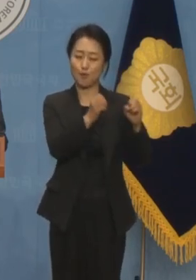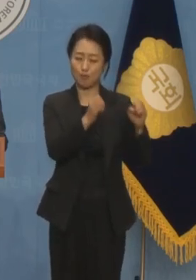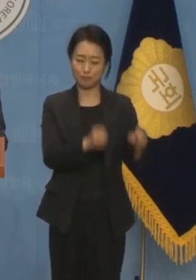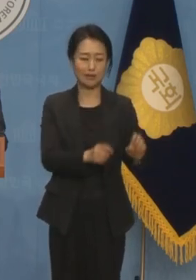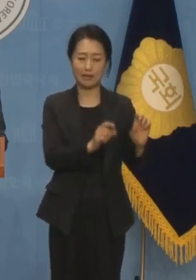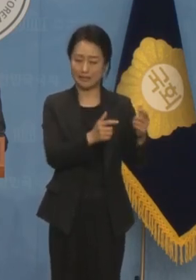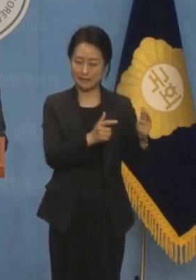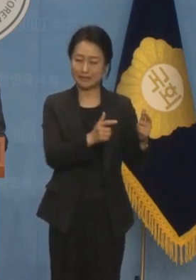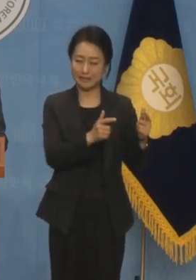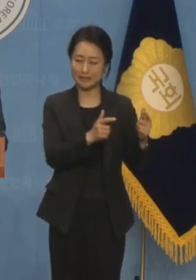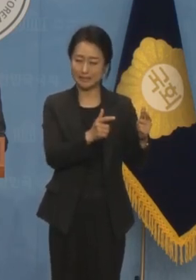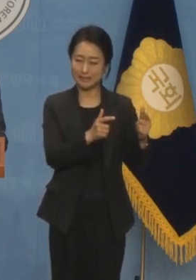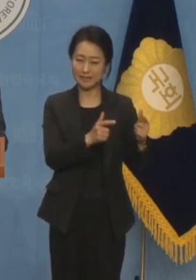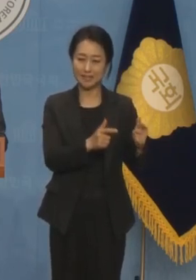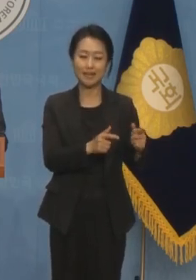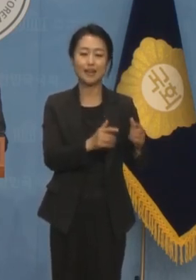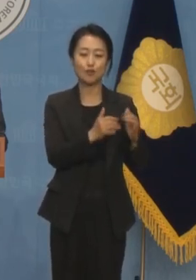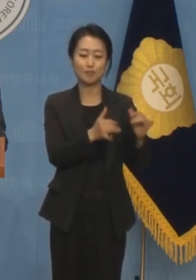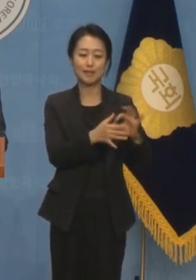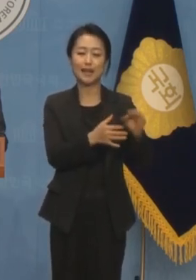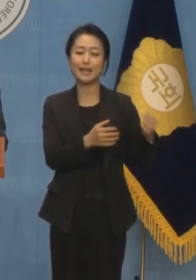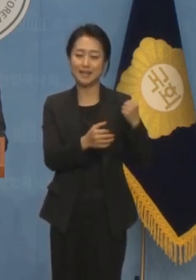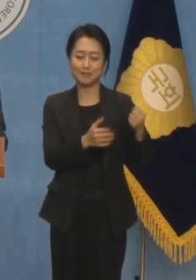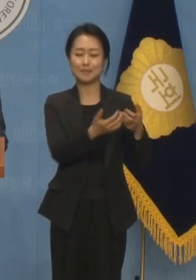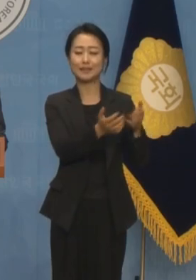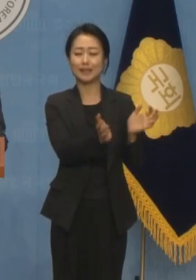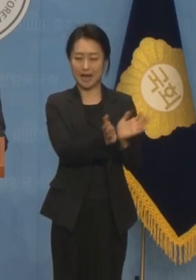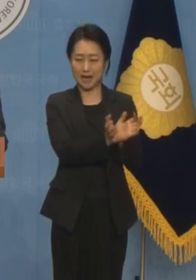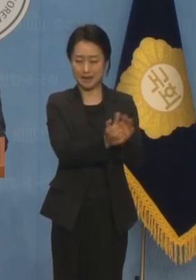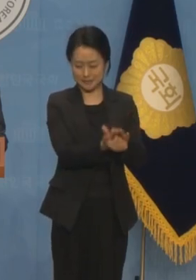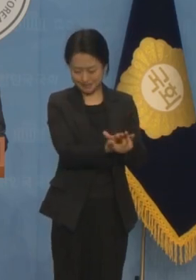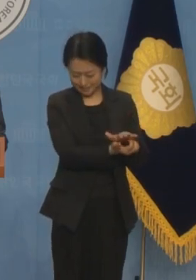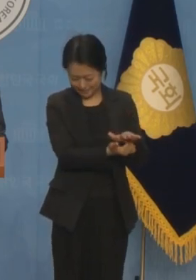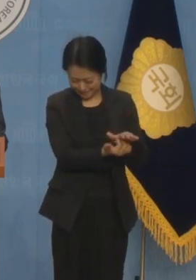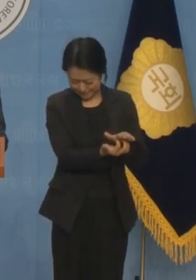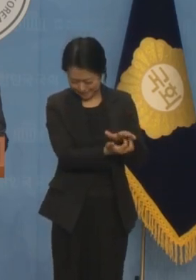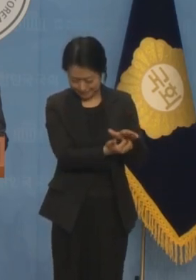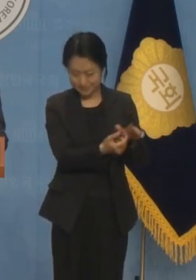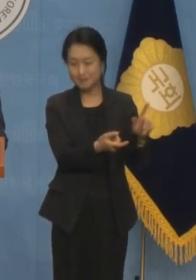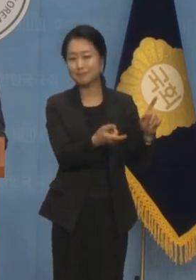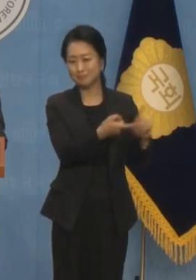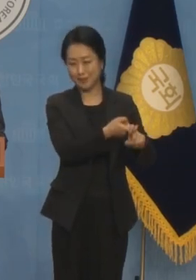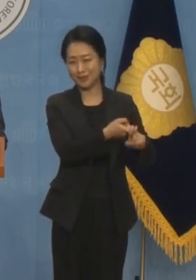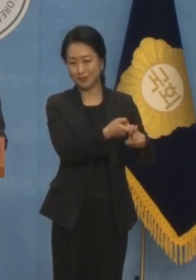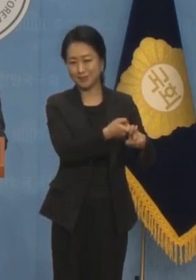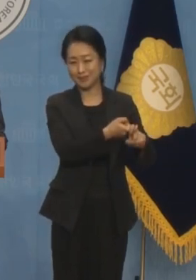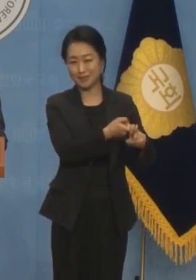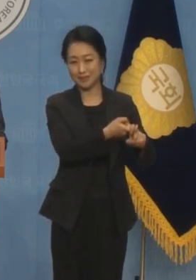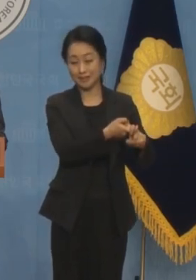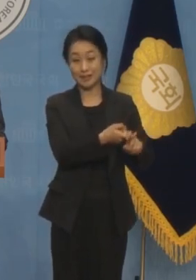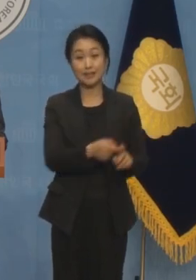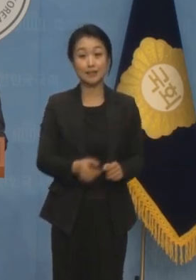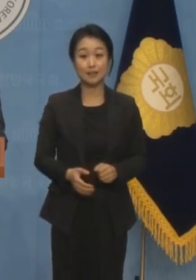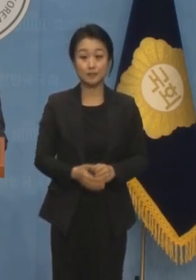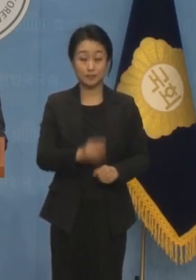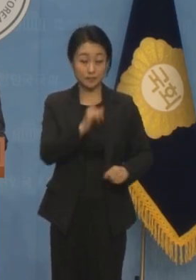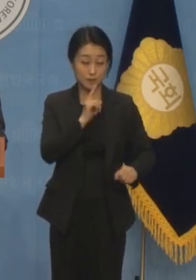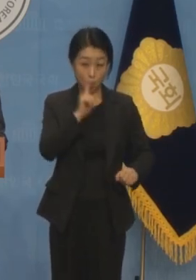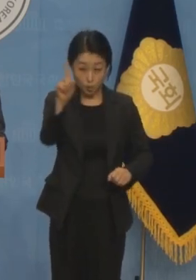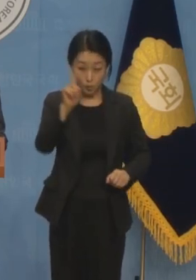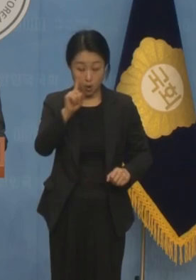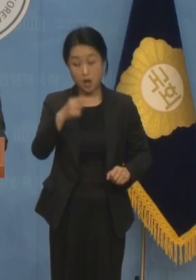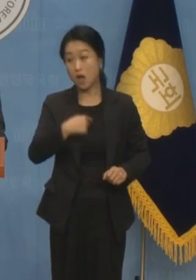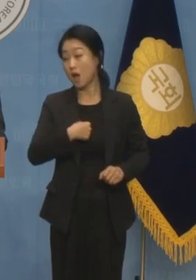특정 정당의 선거를 위한 모략이었다고 할 수 있습니다. 저는 이 사건으로 인해 고소와 고발을